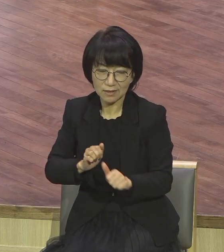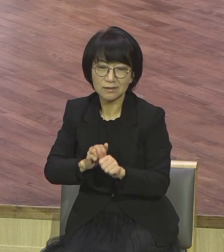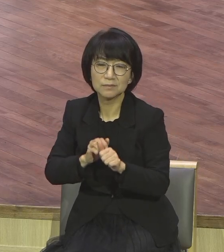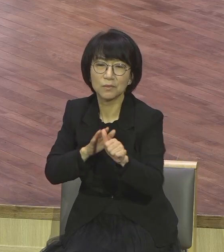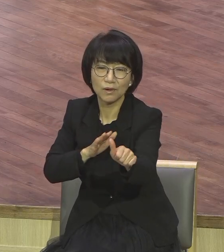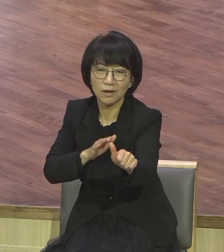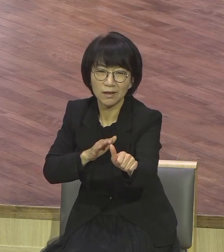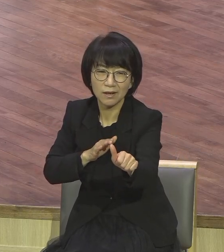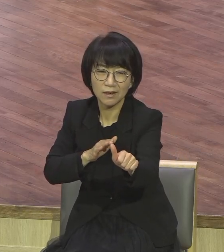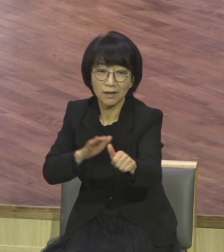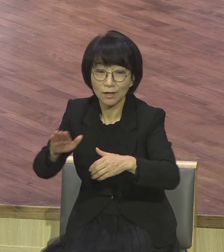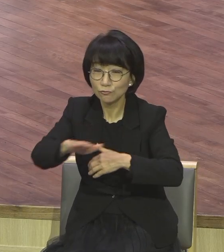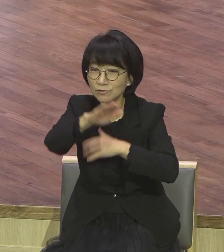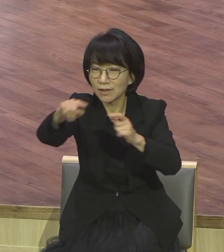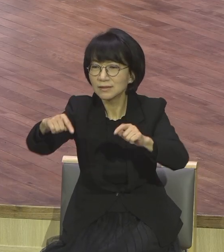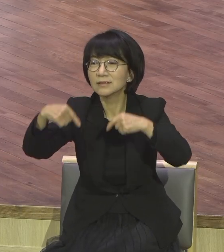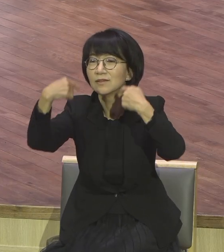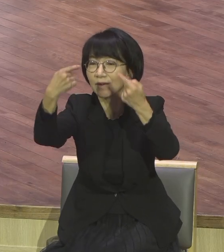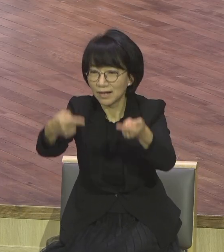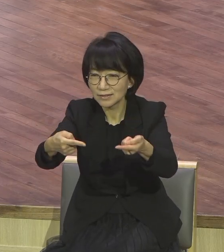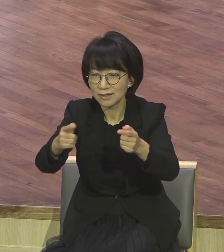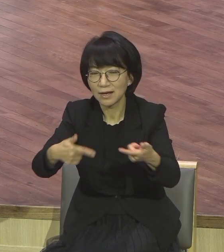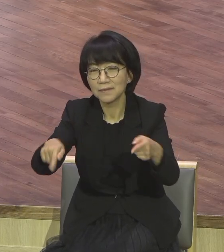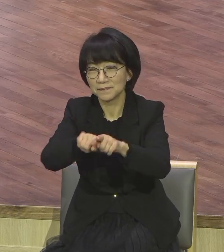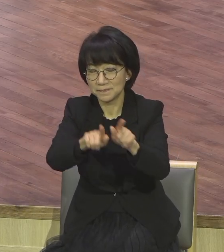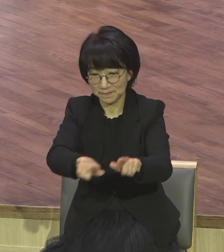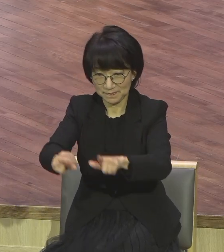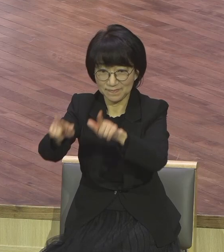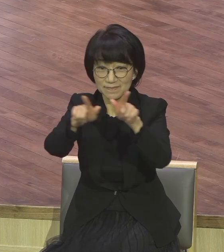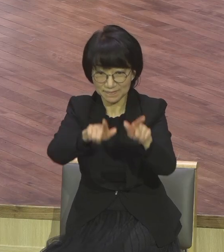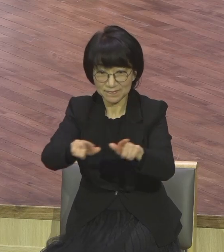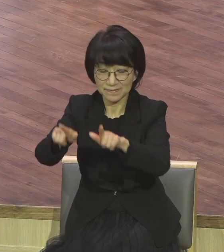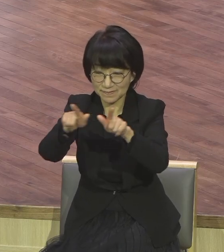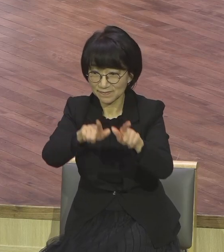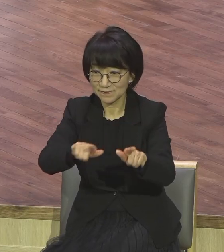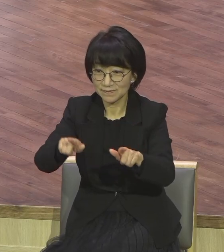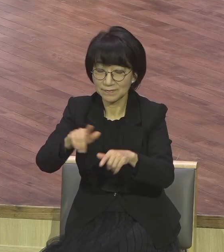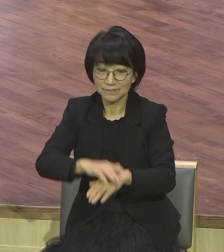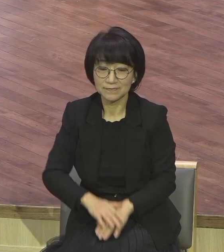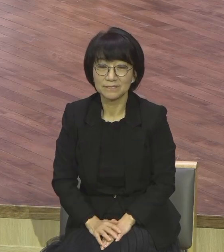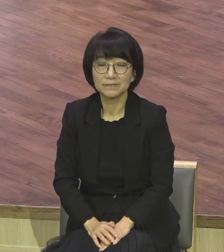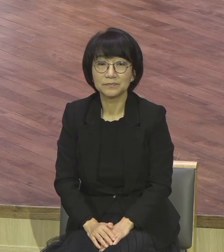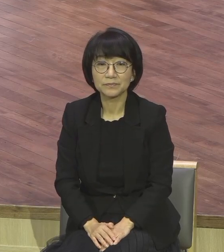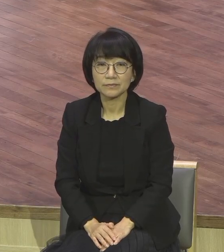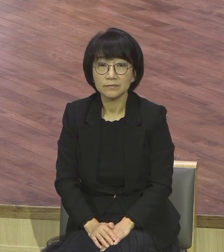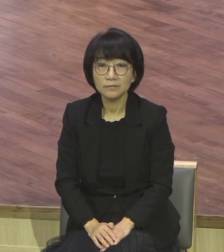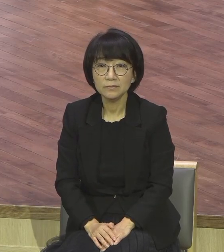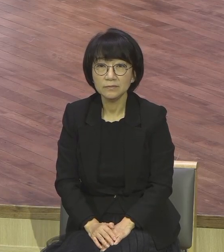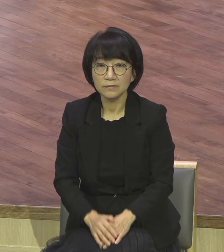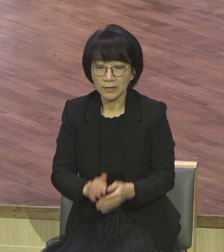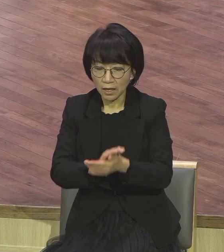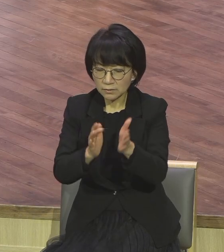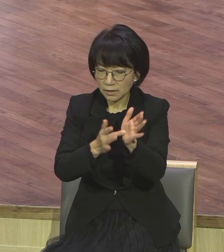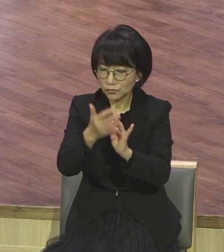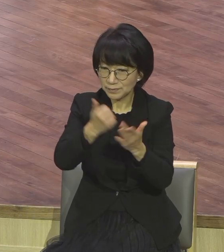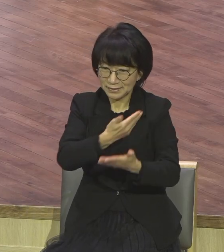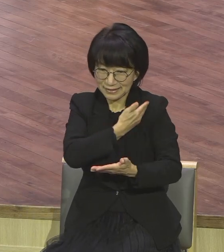들어가서 살고 있다. 그 말이에요. 예수님께서 제자들이 복음 때문에 온갖 고난과